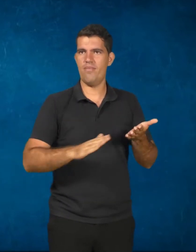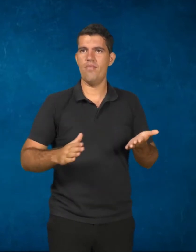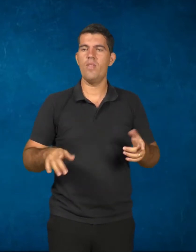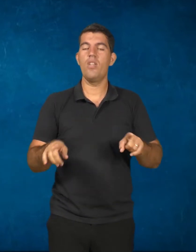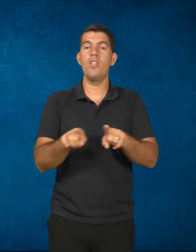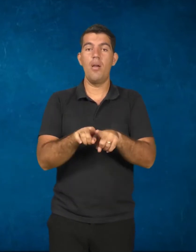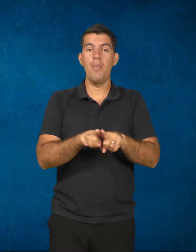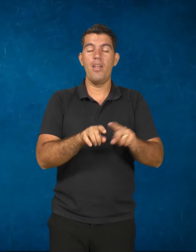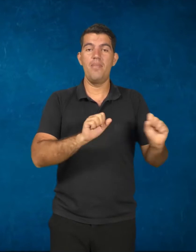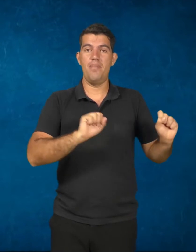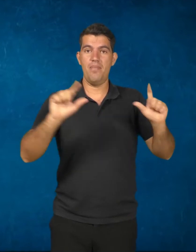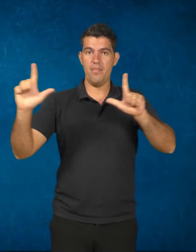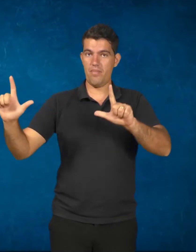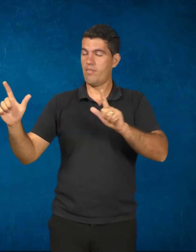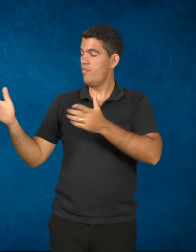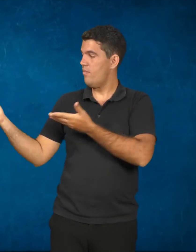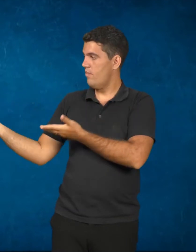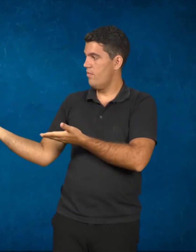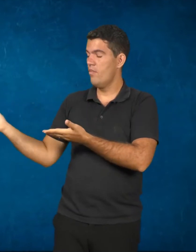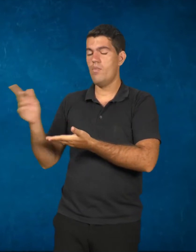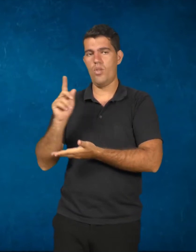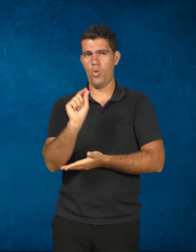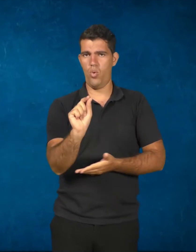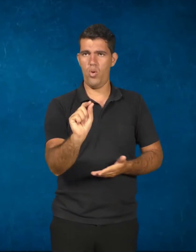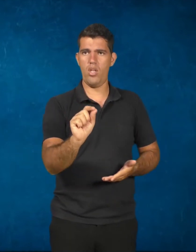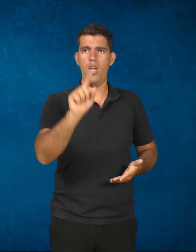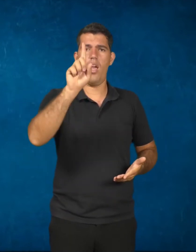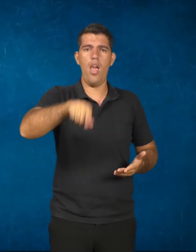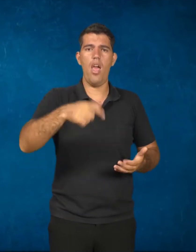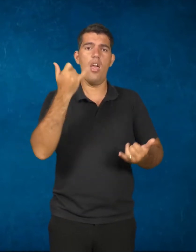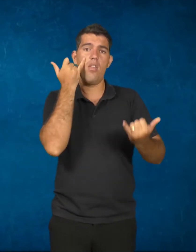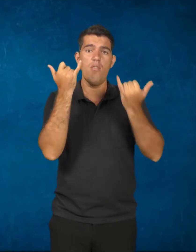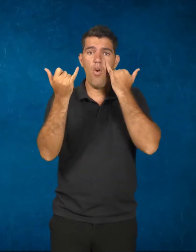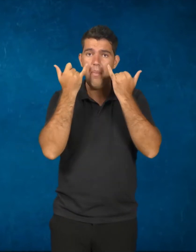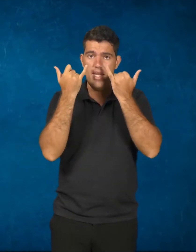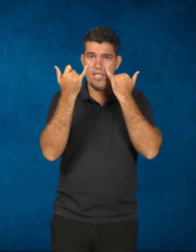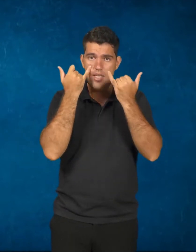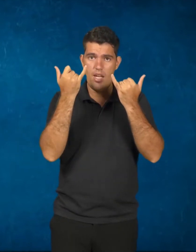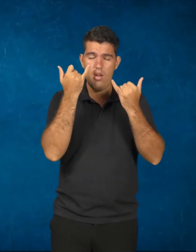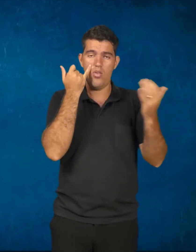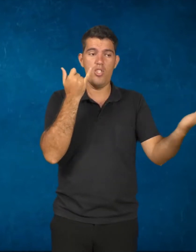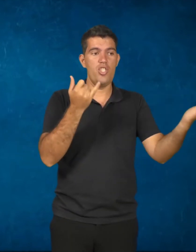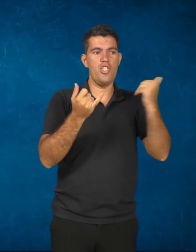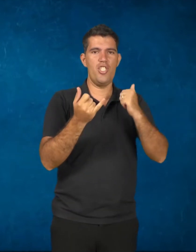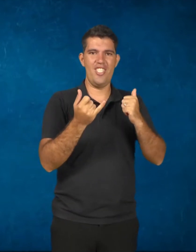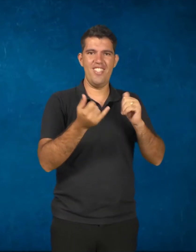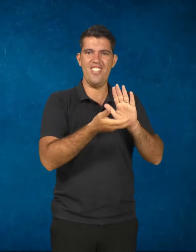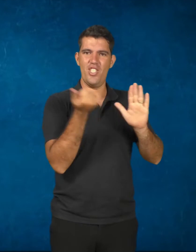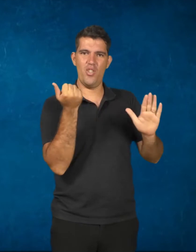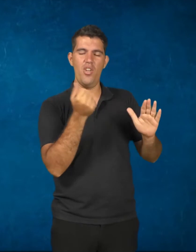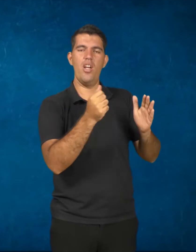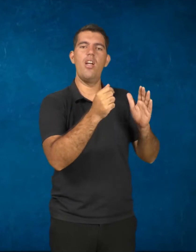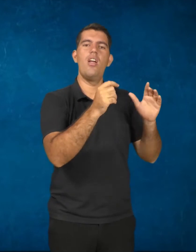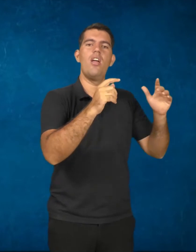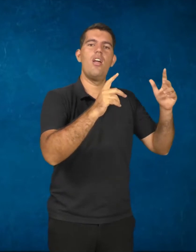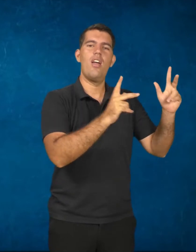nesse quadro, isso aí foi um dado retirado da revista Galileu, mostrando as